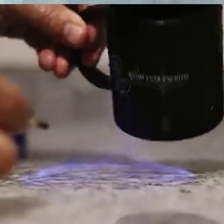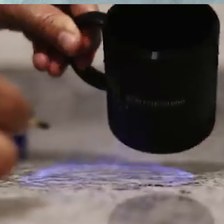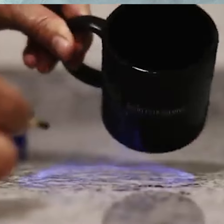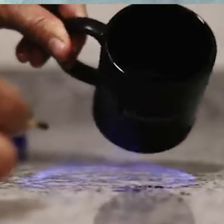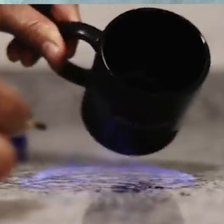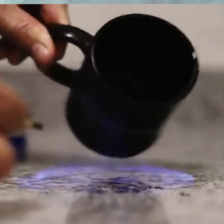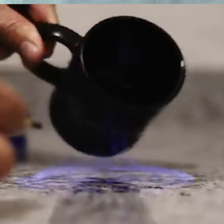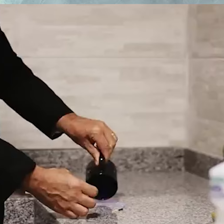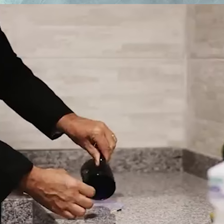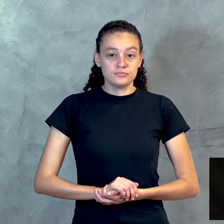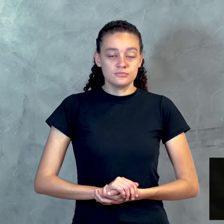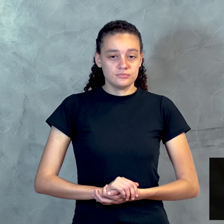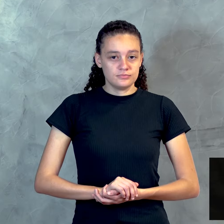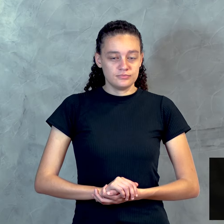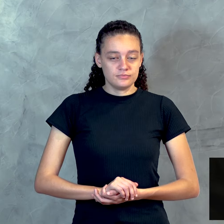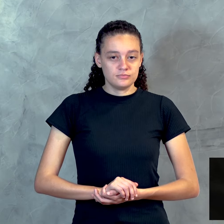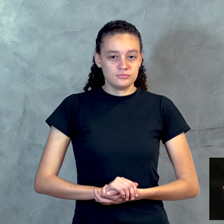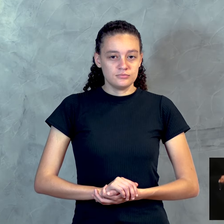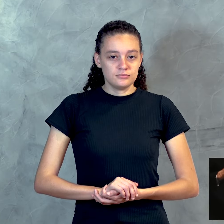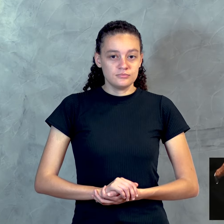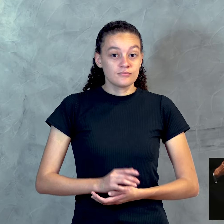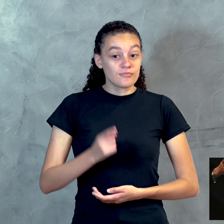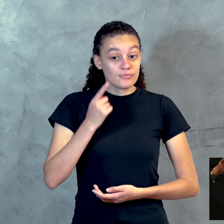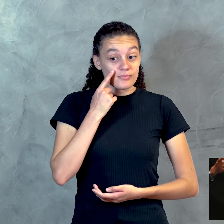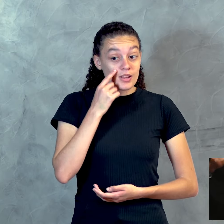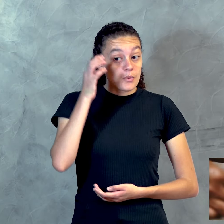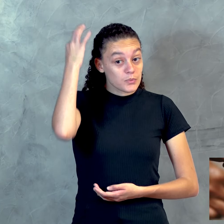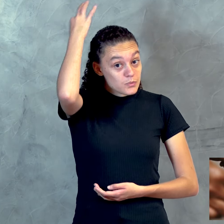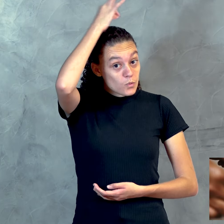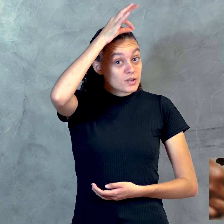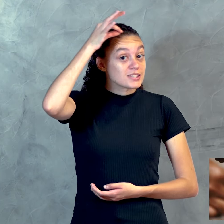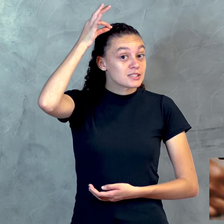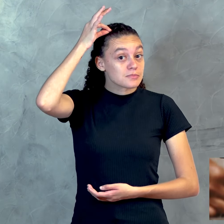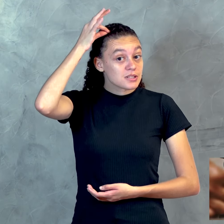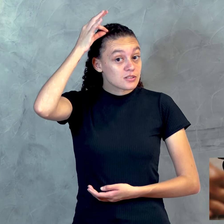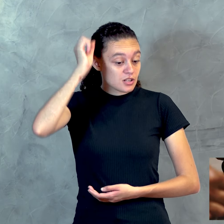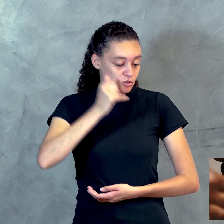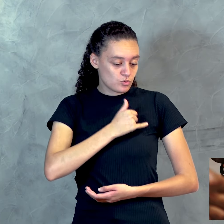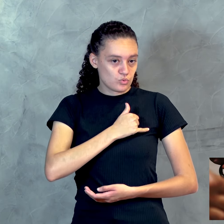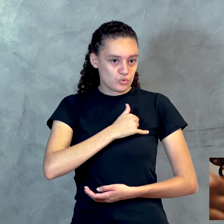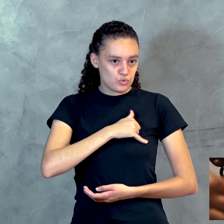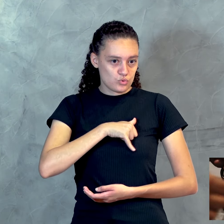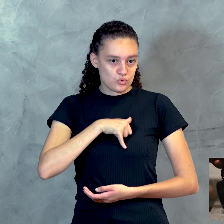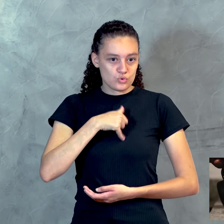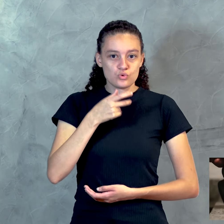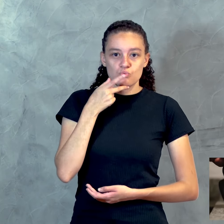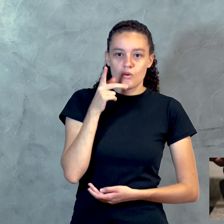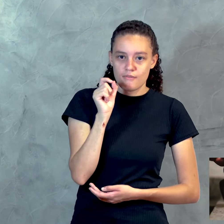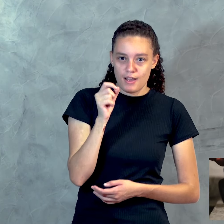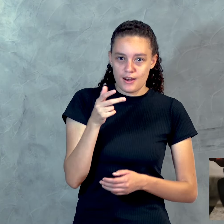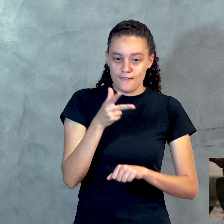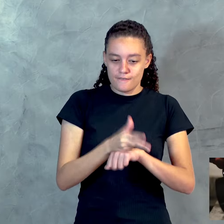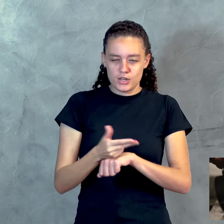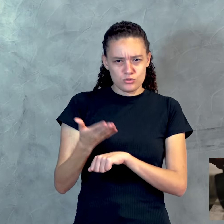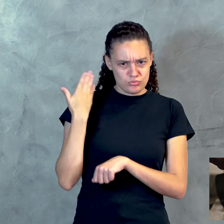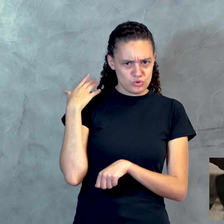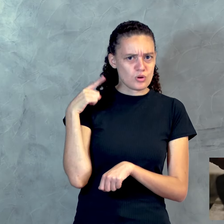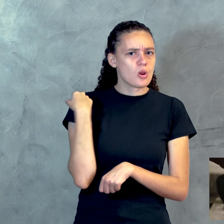O Espírito Santo, que João disse no último programa, nós falamos a respeito